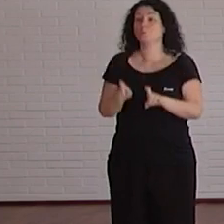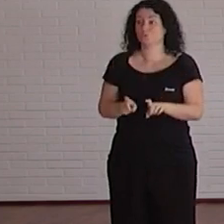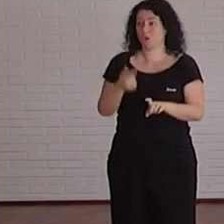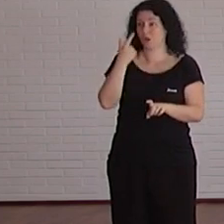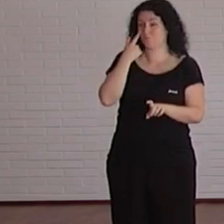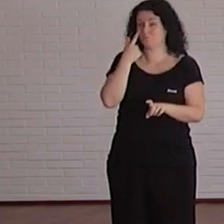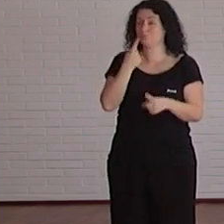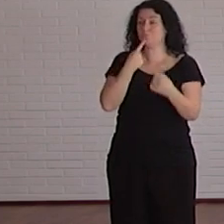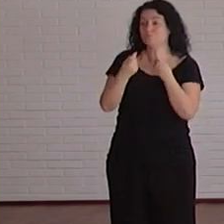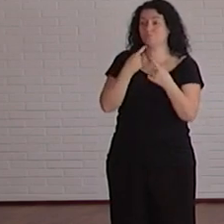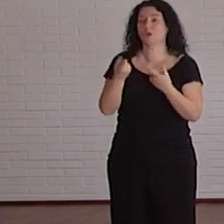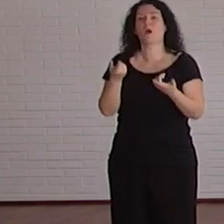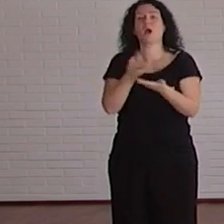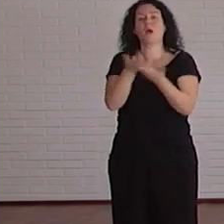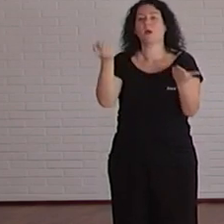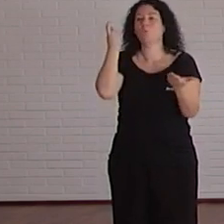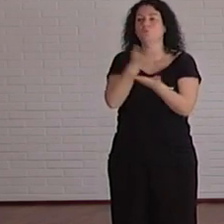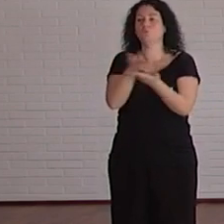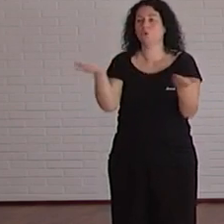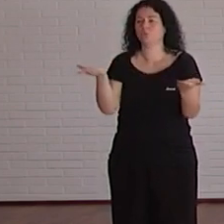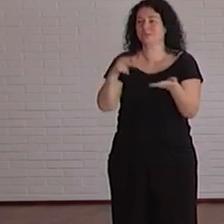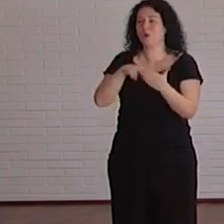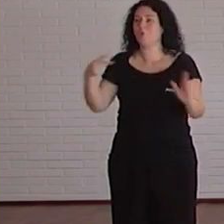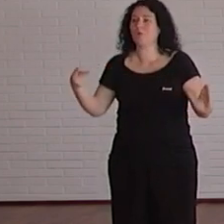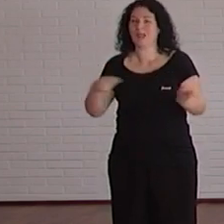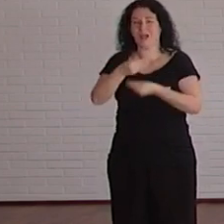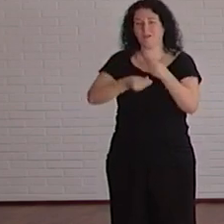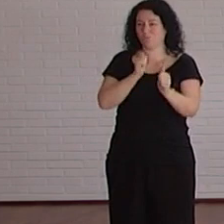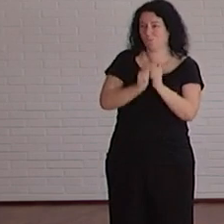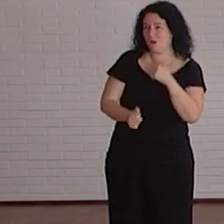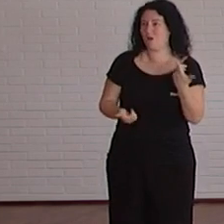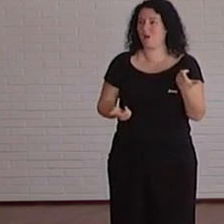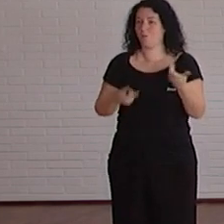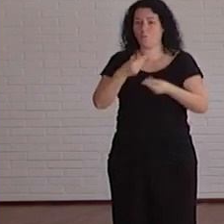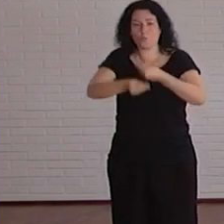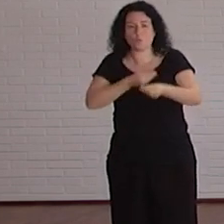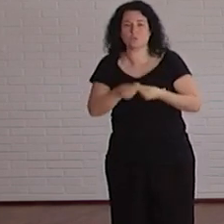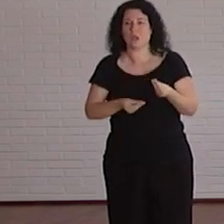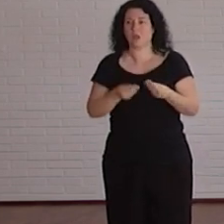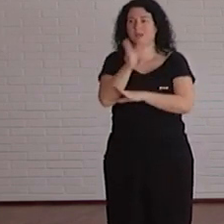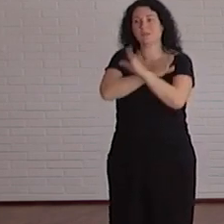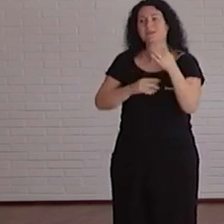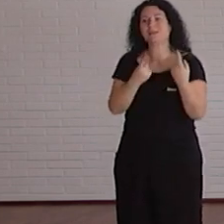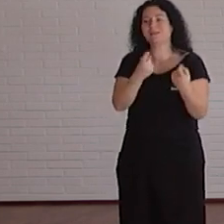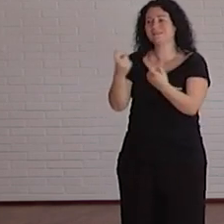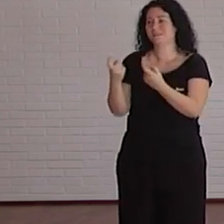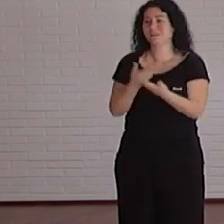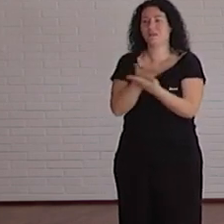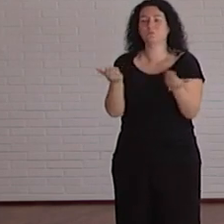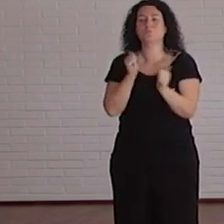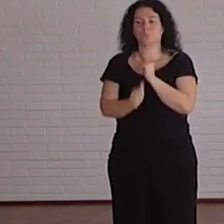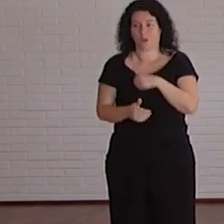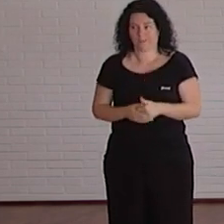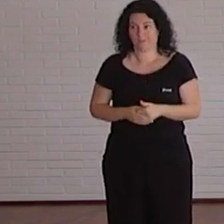conocer qué tecnologías utilizan los estudiantes y detectar las necesidades que tienen los estudiantes con discapacidad. También se han